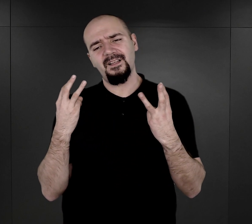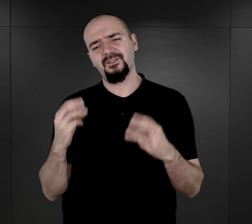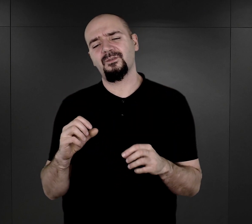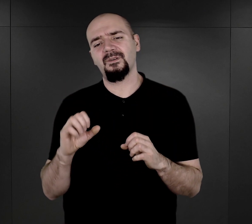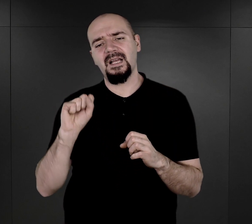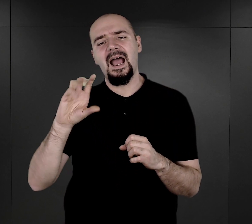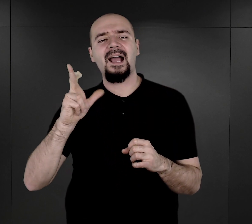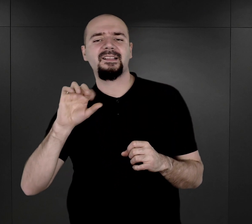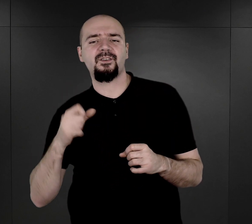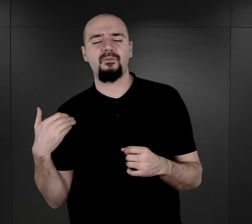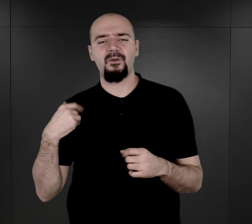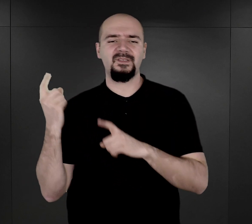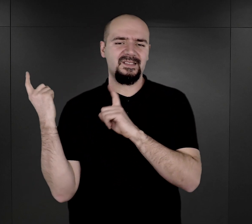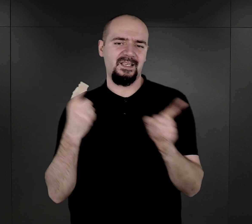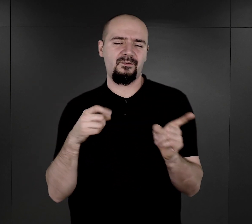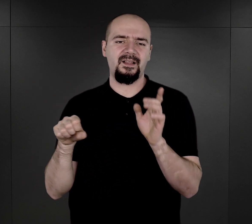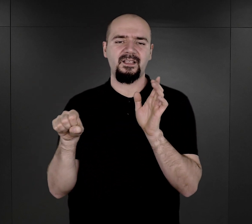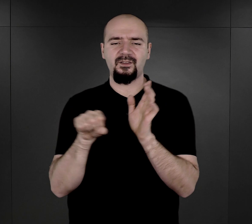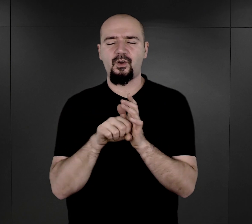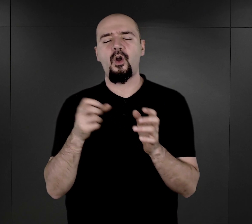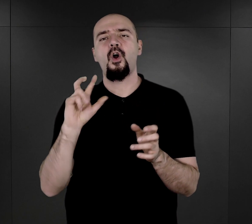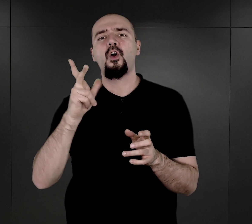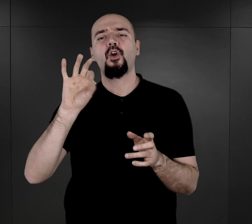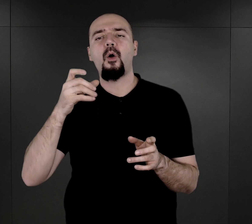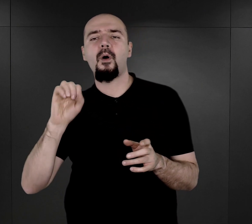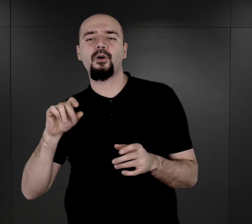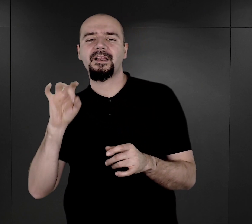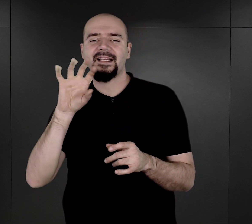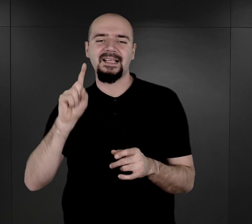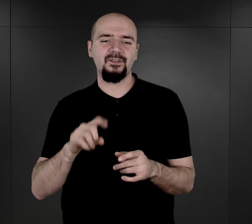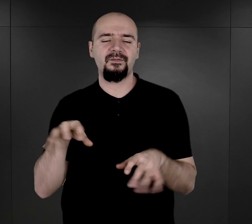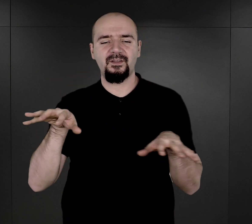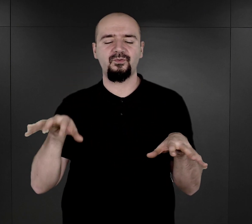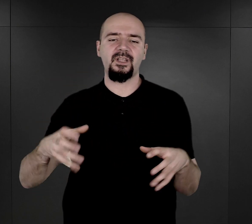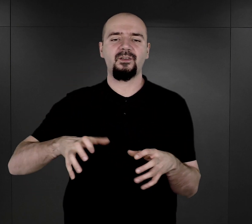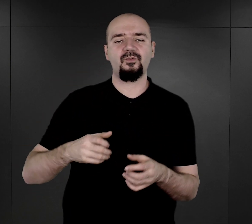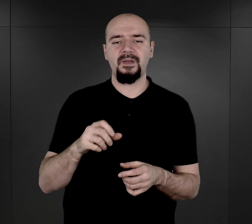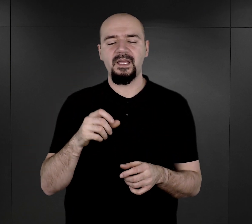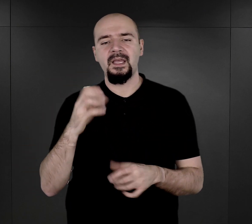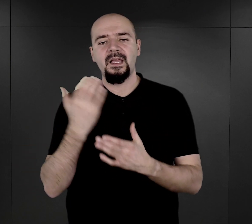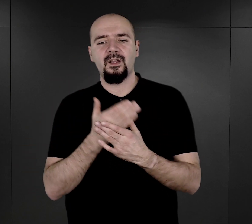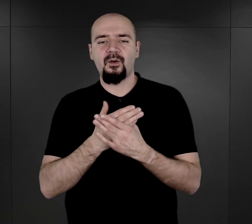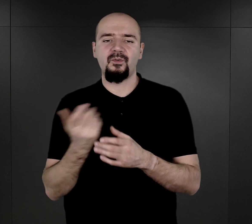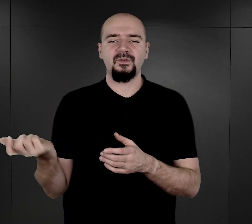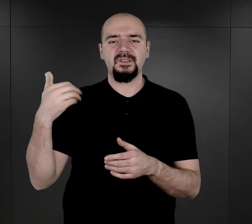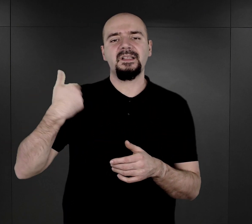skierowanie do komory gazowej dużej grupy Romów, przywiezionych z Białegostoku, u których